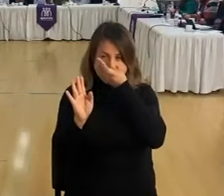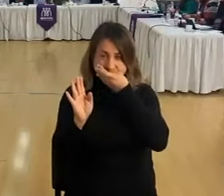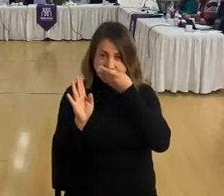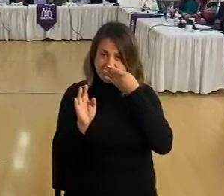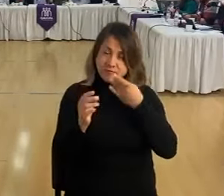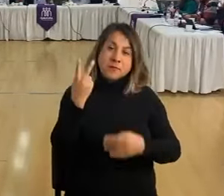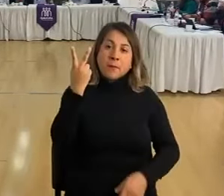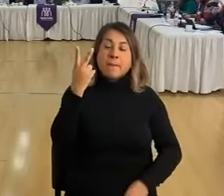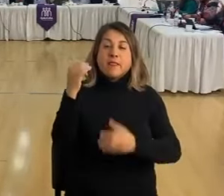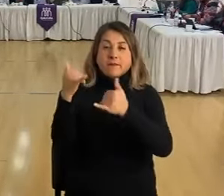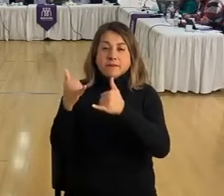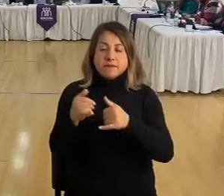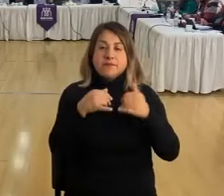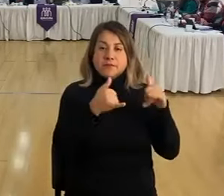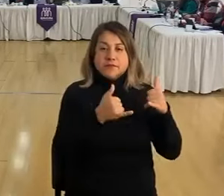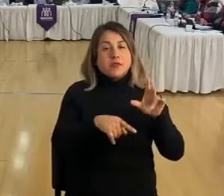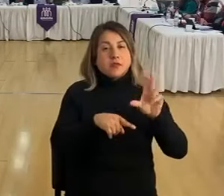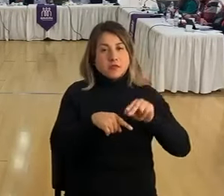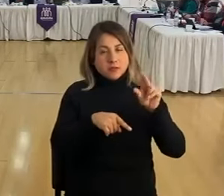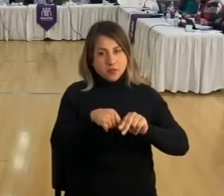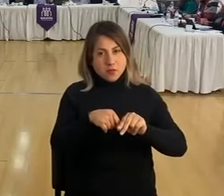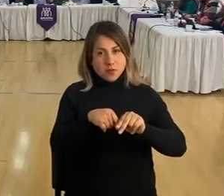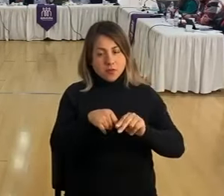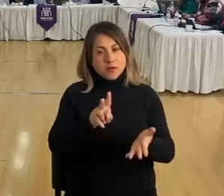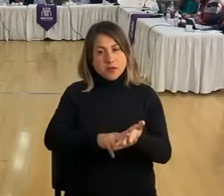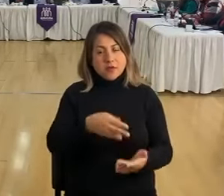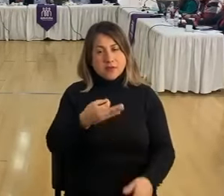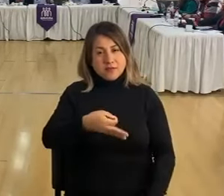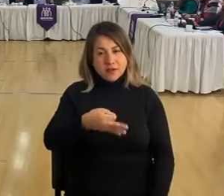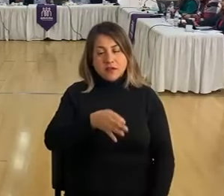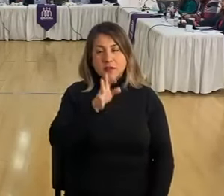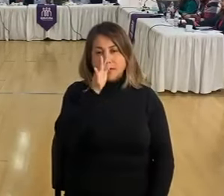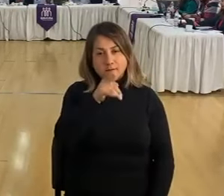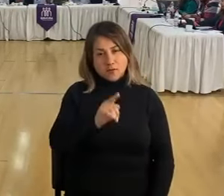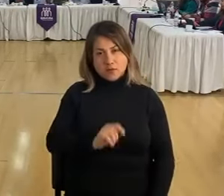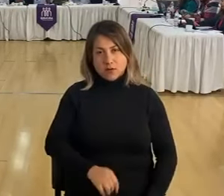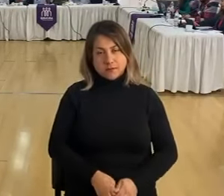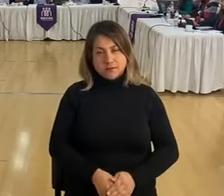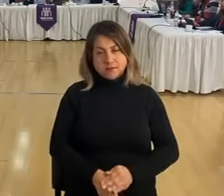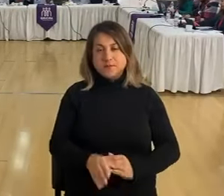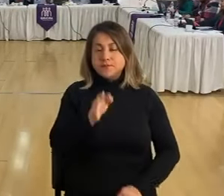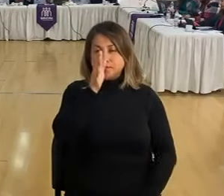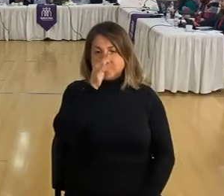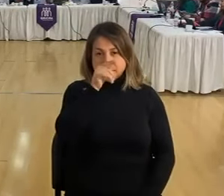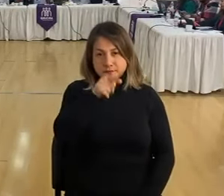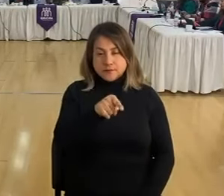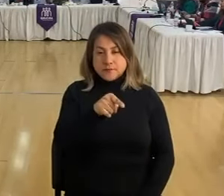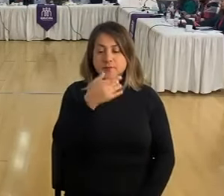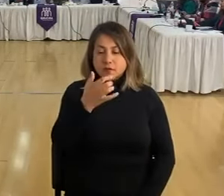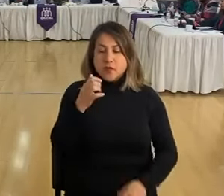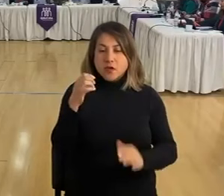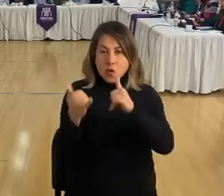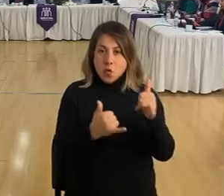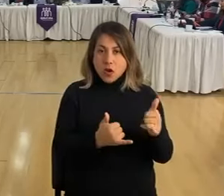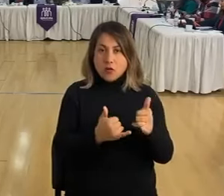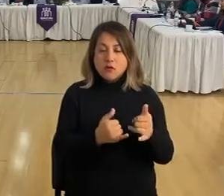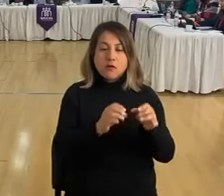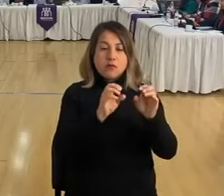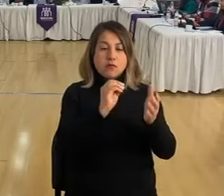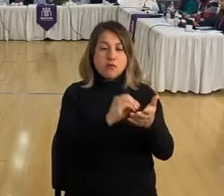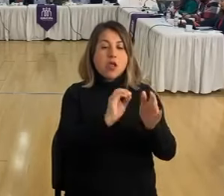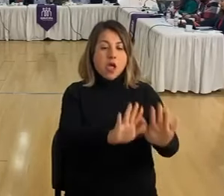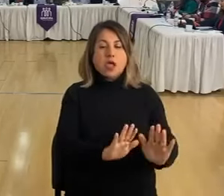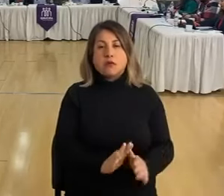dos juegos antiguos y de verdad que es una burla. es una burla porque son juegos que lo instalan